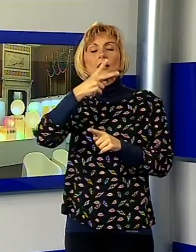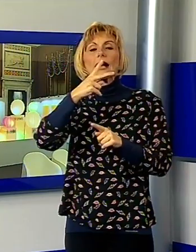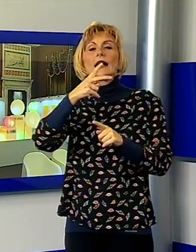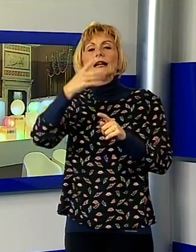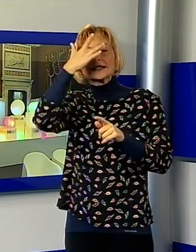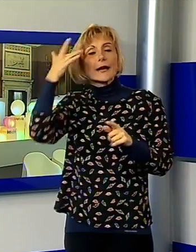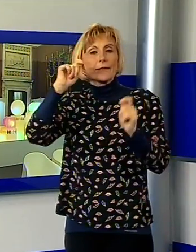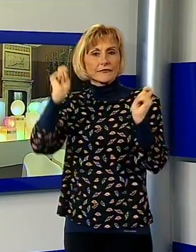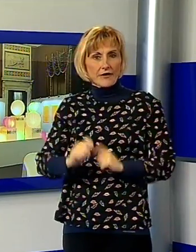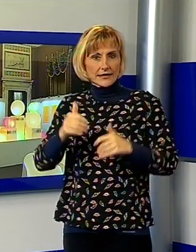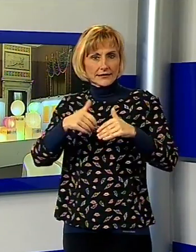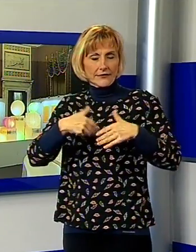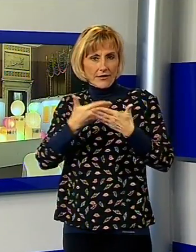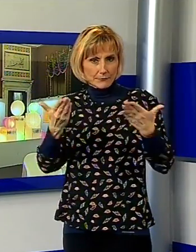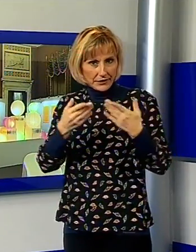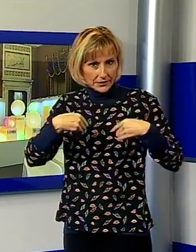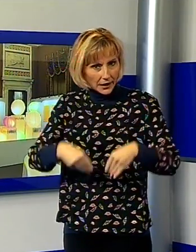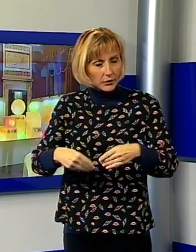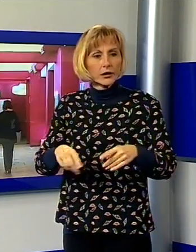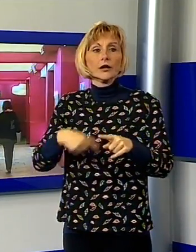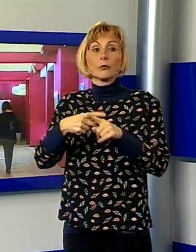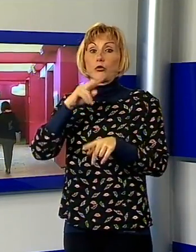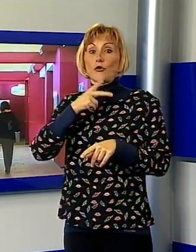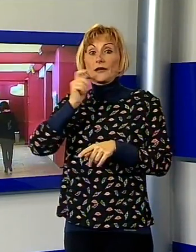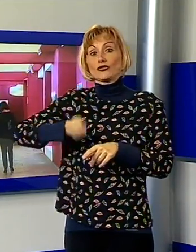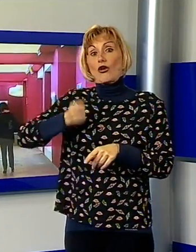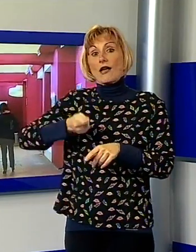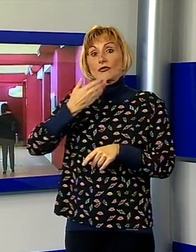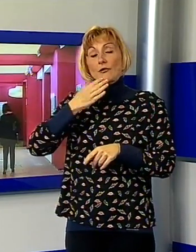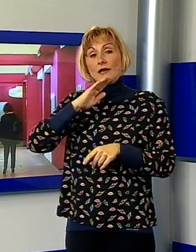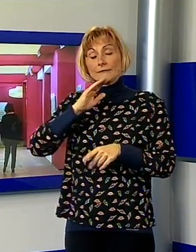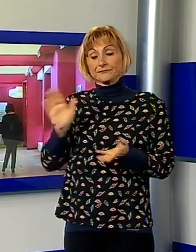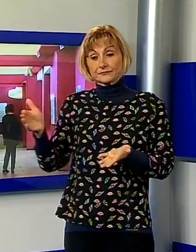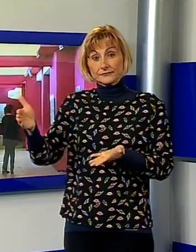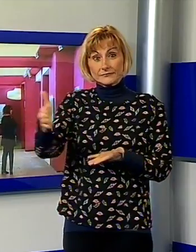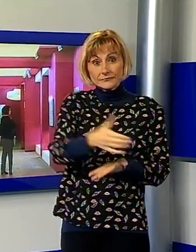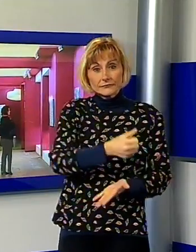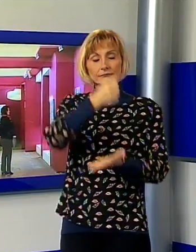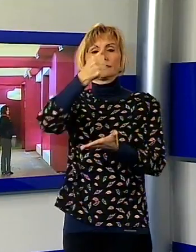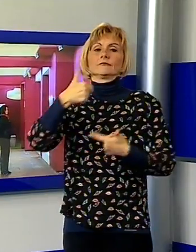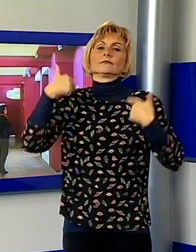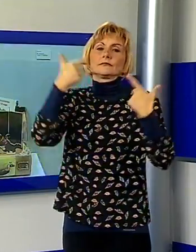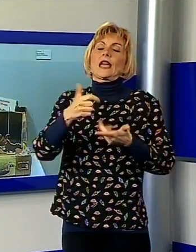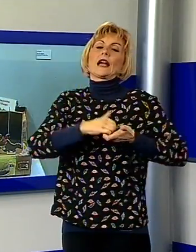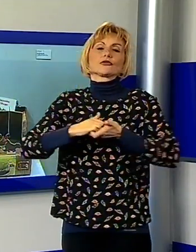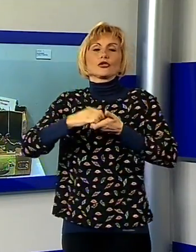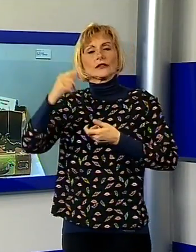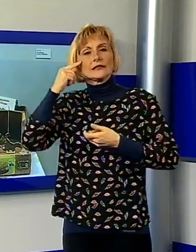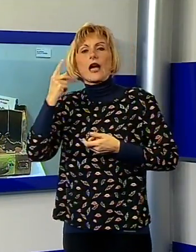pomeriggio poi si è svolta l'asta benefica delle opere, il cui ricavato è andato all'associazione Down Lucca e all'associazione L